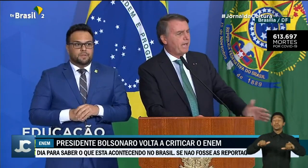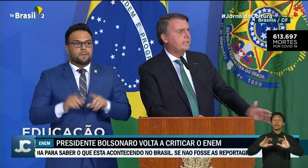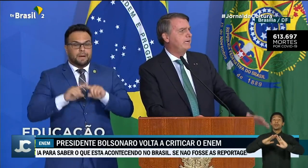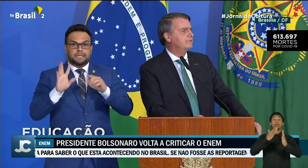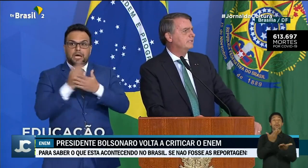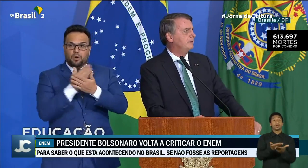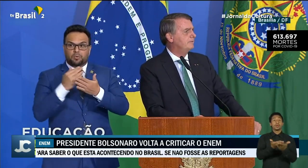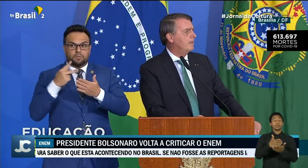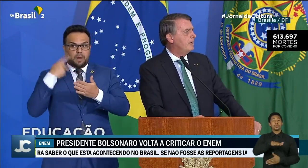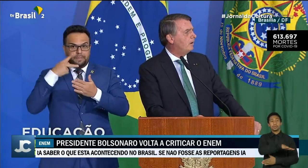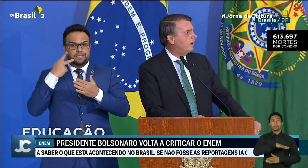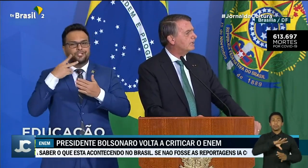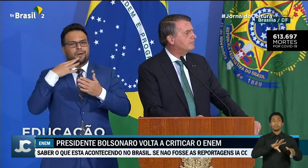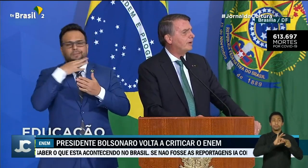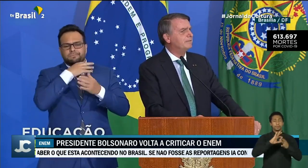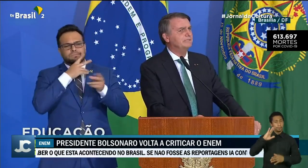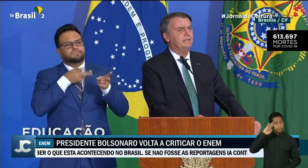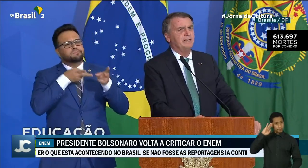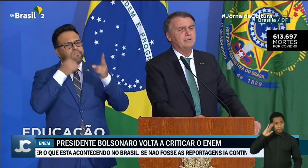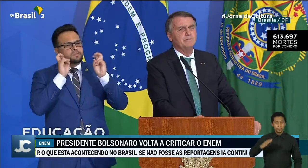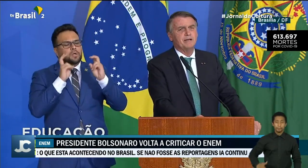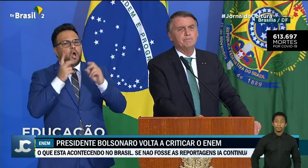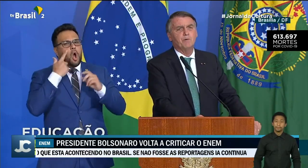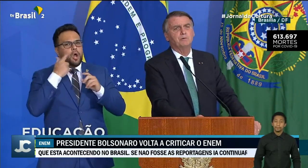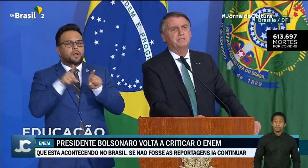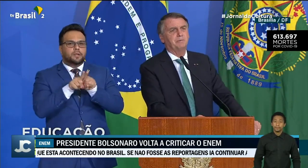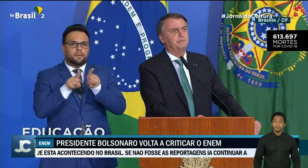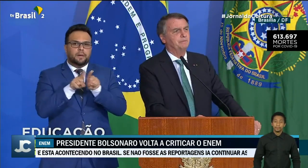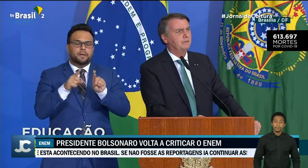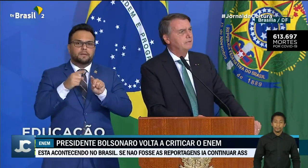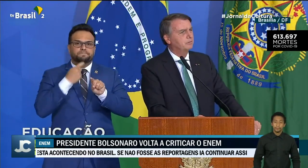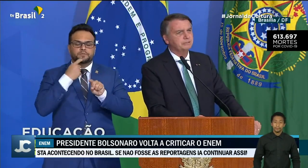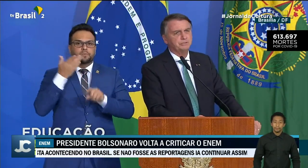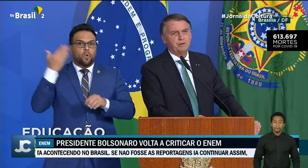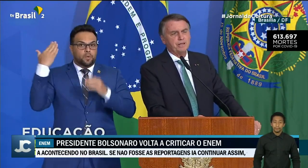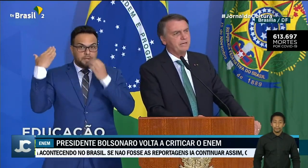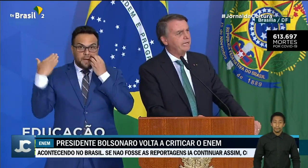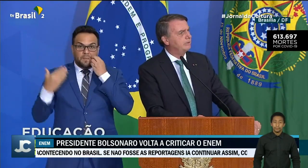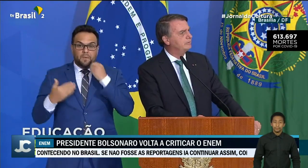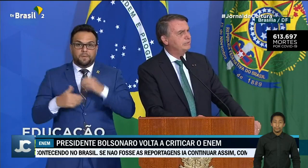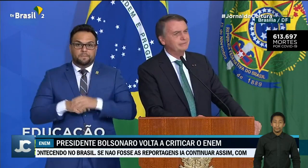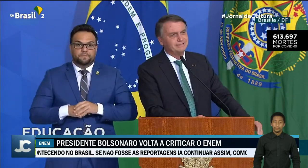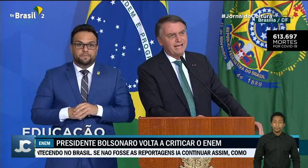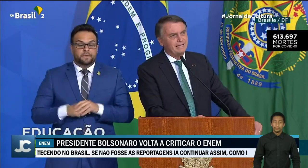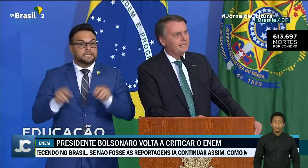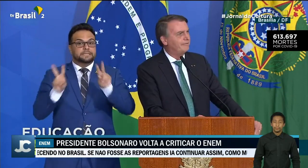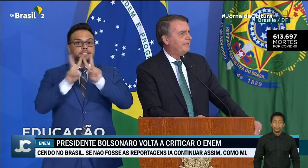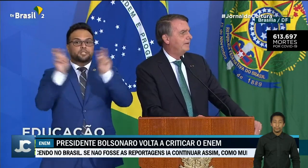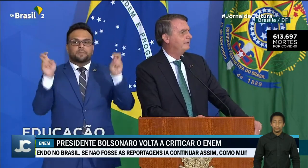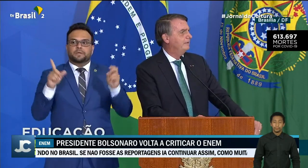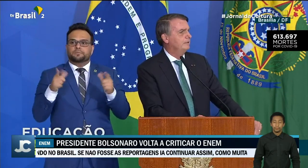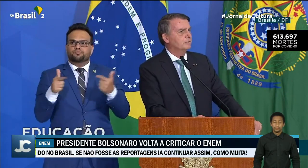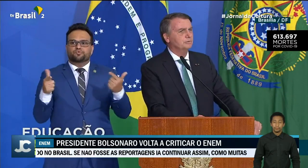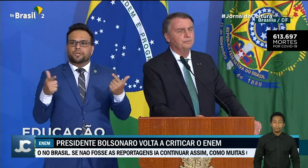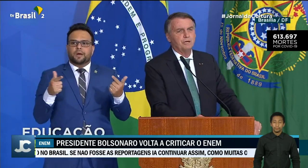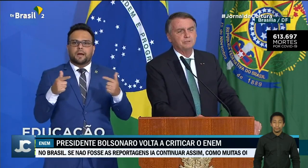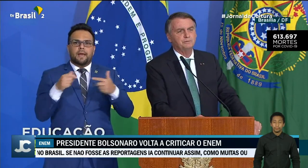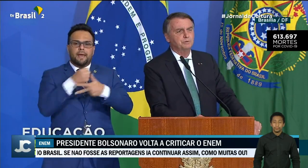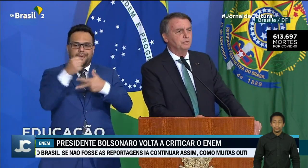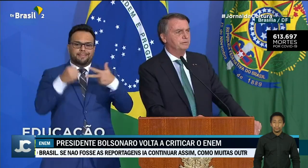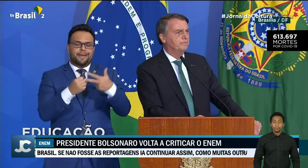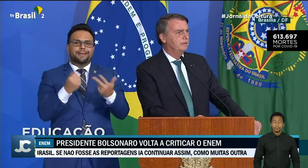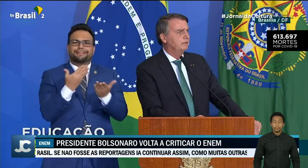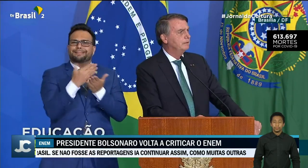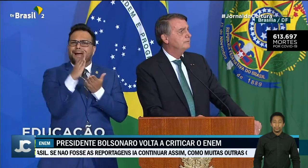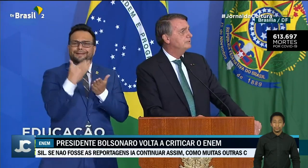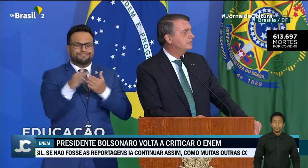escolas cívico-militares. Olha as provas do Enem, como era há pouco tempo, questões aí que não tinham nada a ver com o